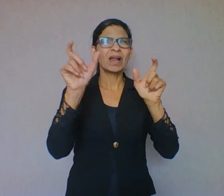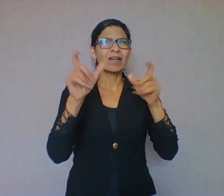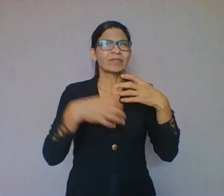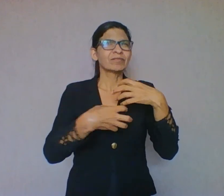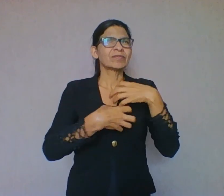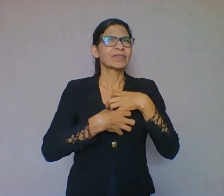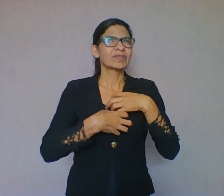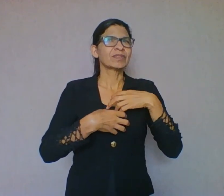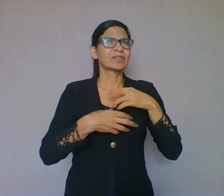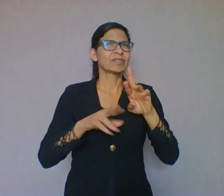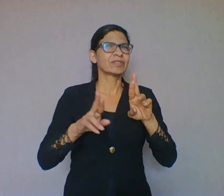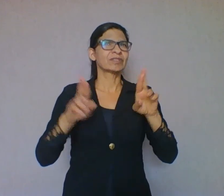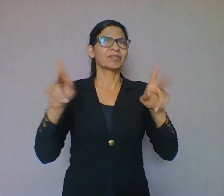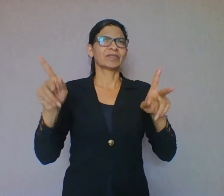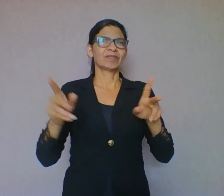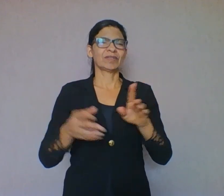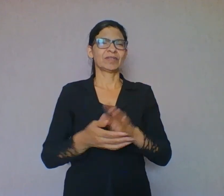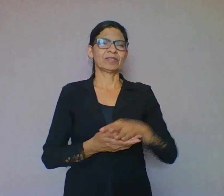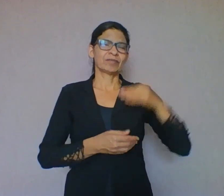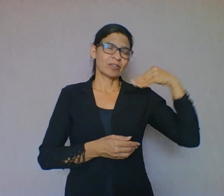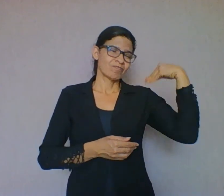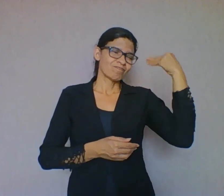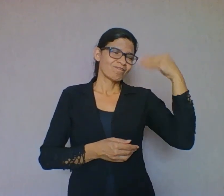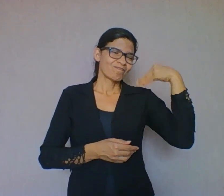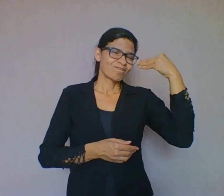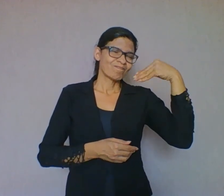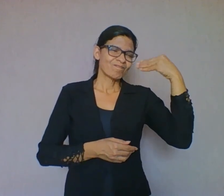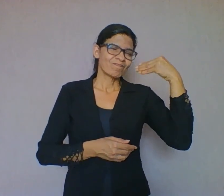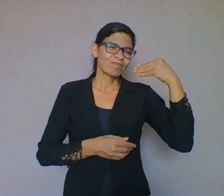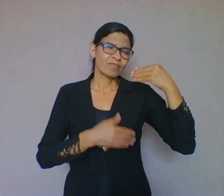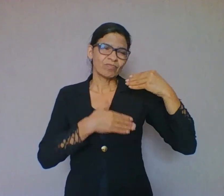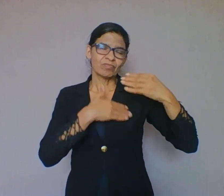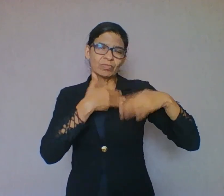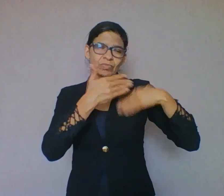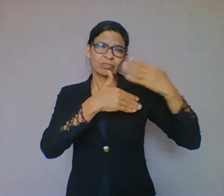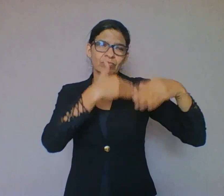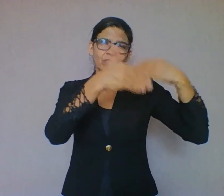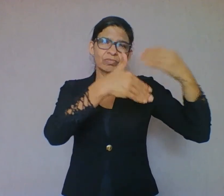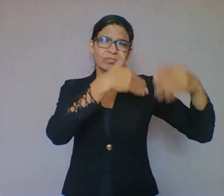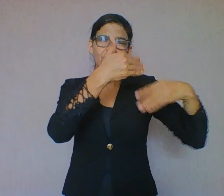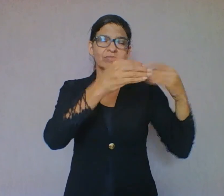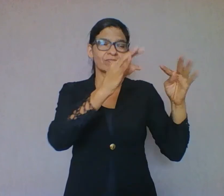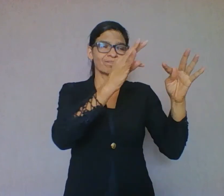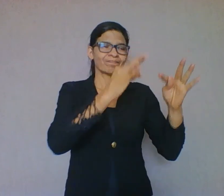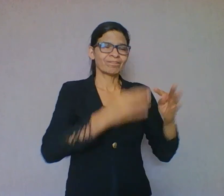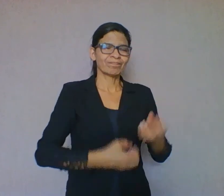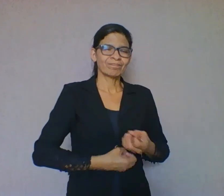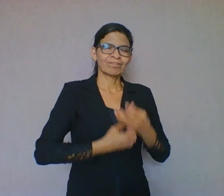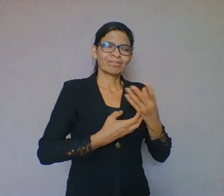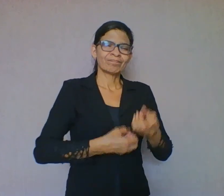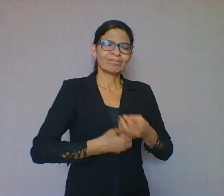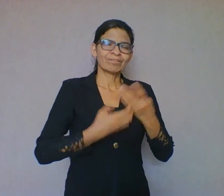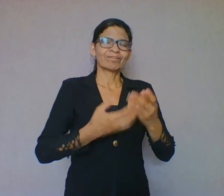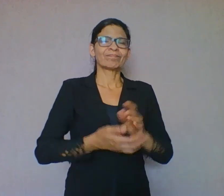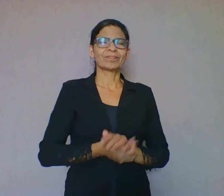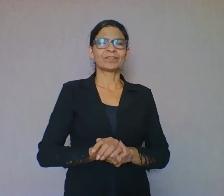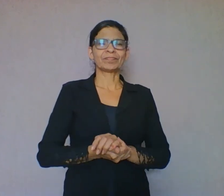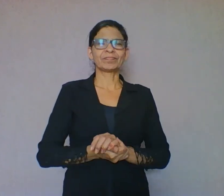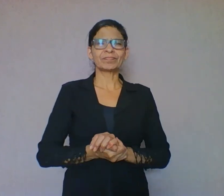experiência com o momento de fruição do texto sem intenções práticas imediatas. Por meio da leitura literária, também é possível